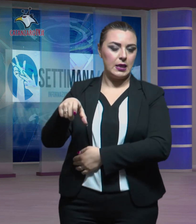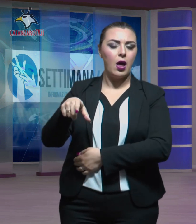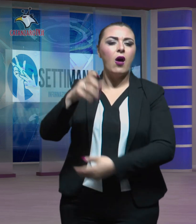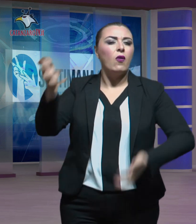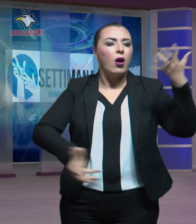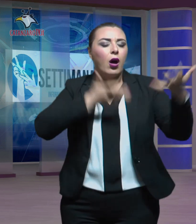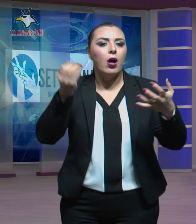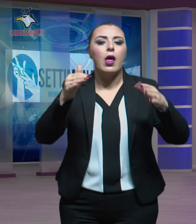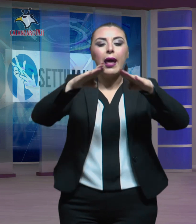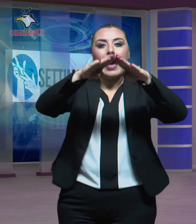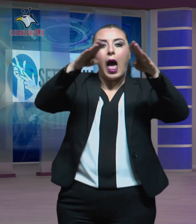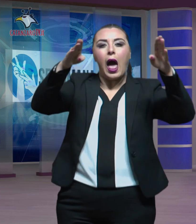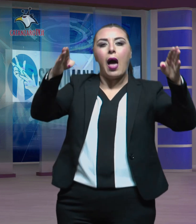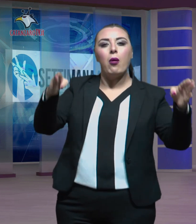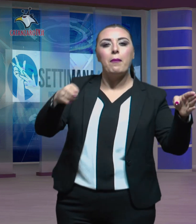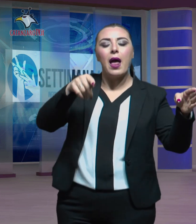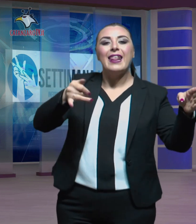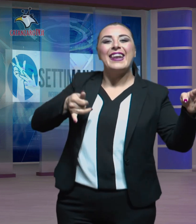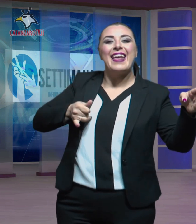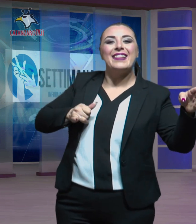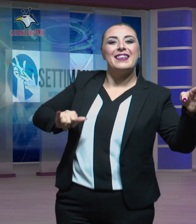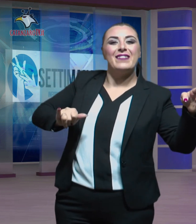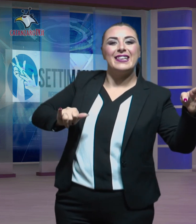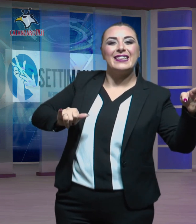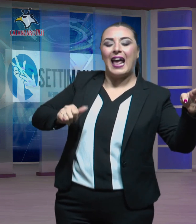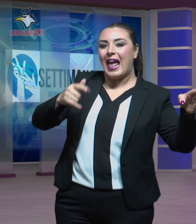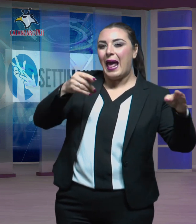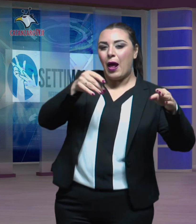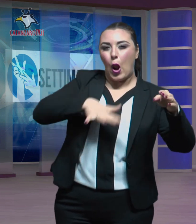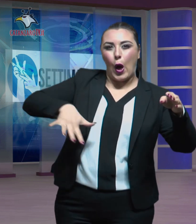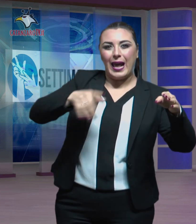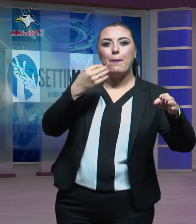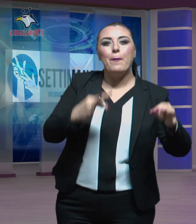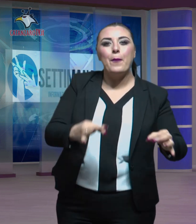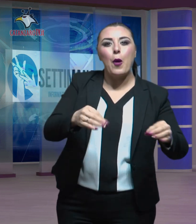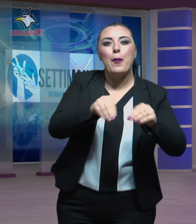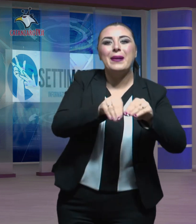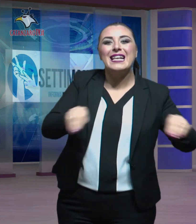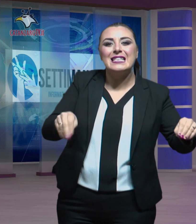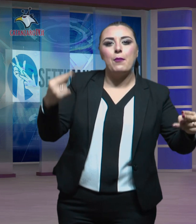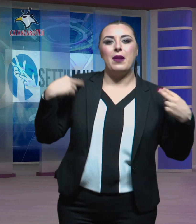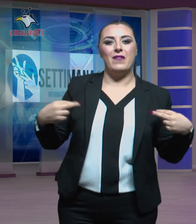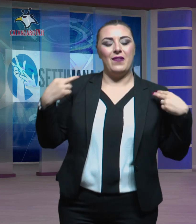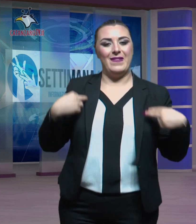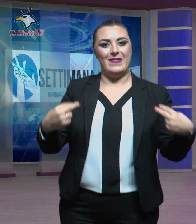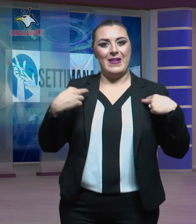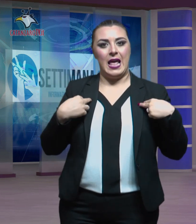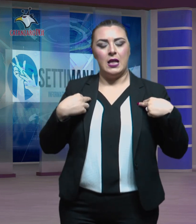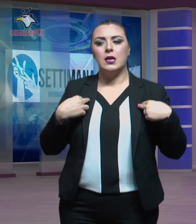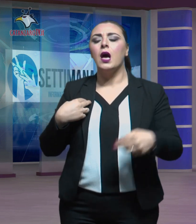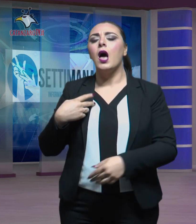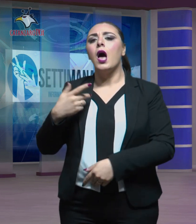fiamme la capanna della natività del locale presepe vivente. Gli